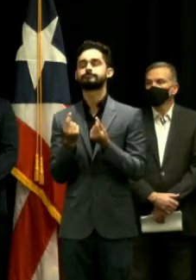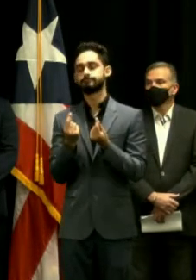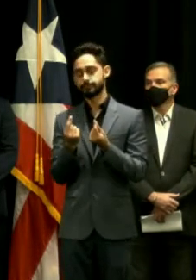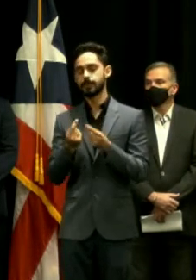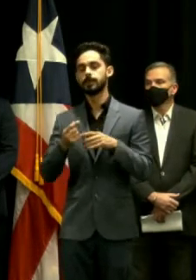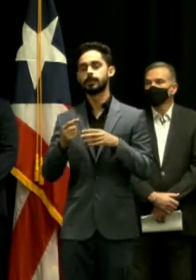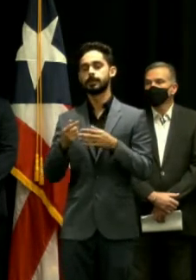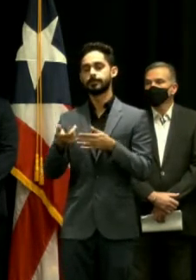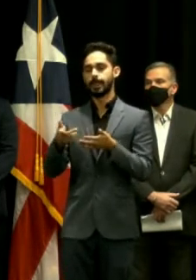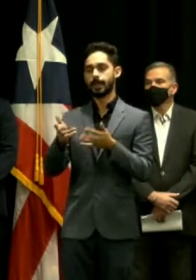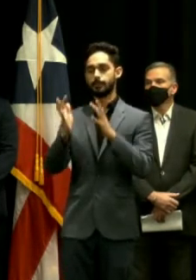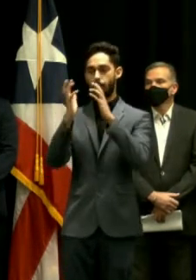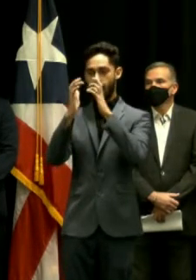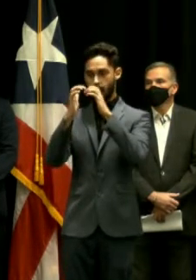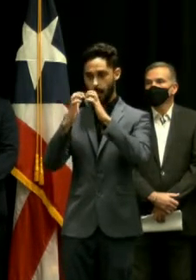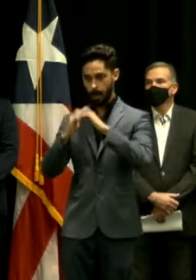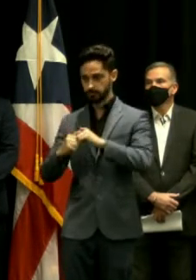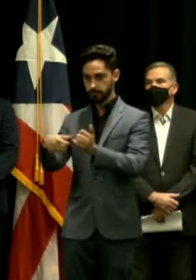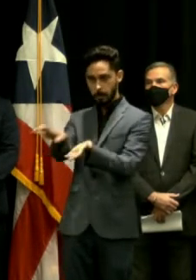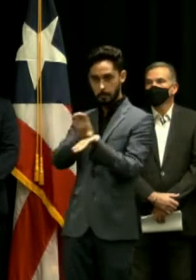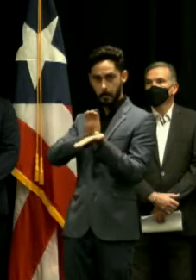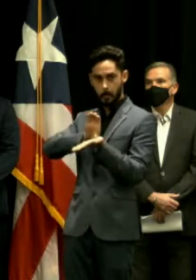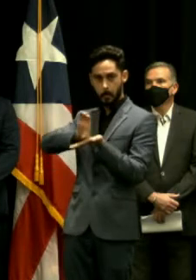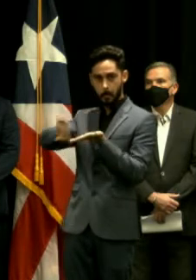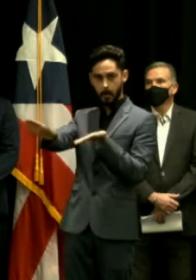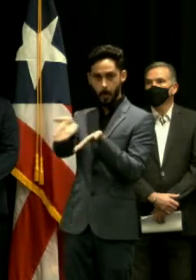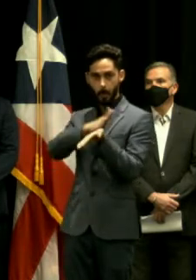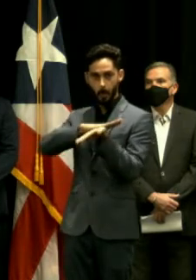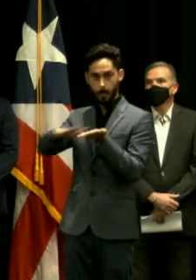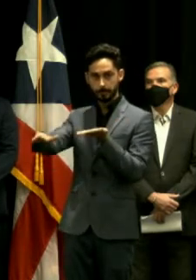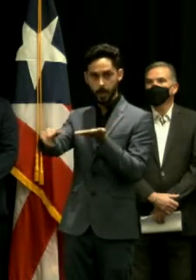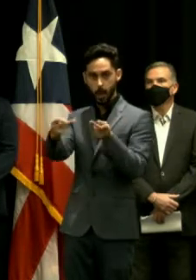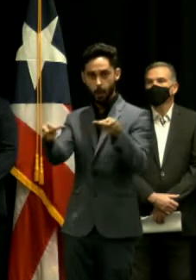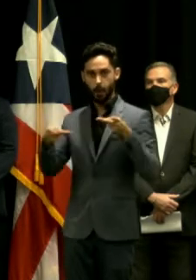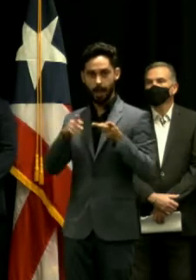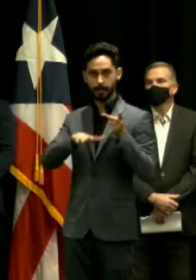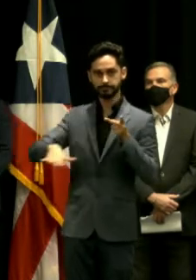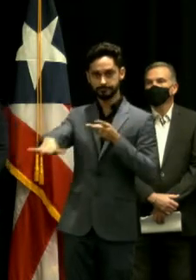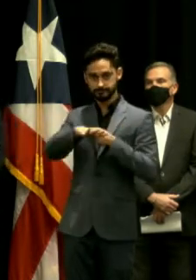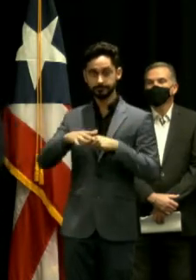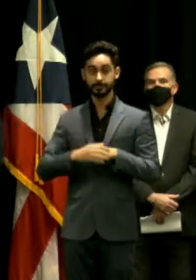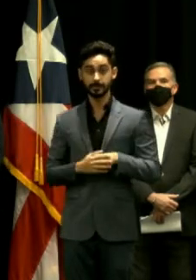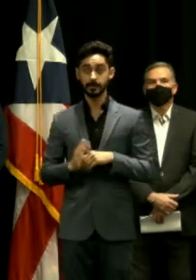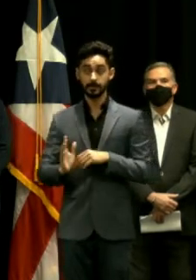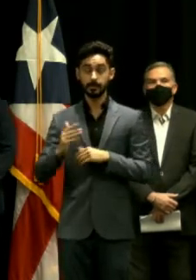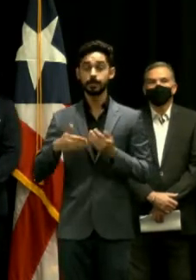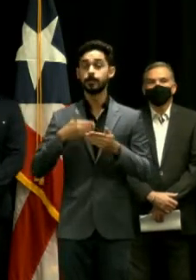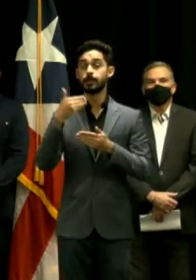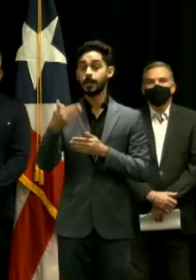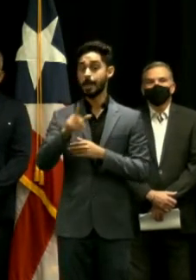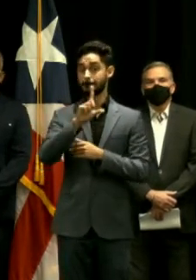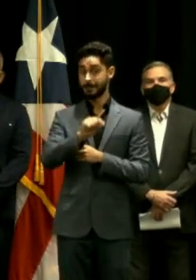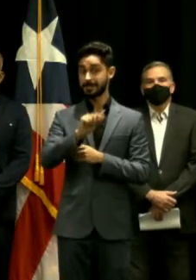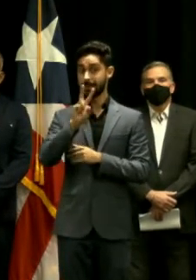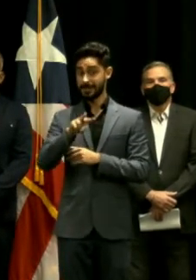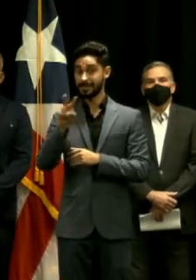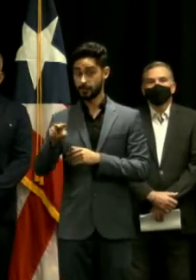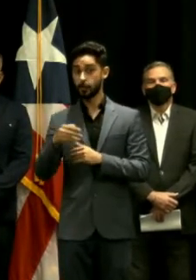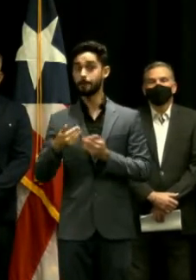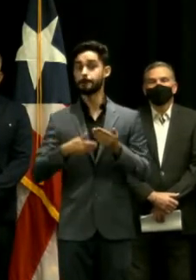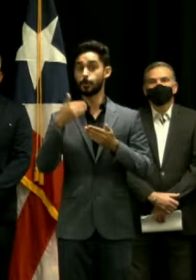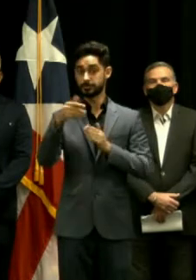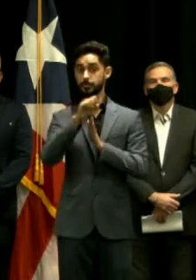los planos finales de construcción. Y durante el primer trimestre del 2022 se completará esa